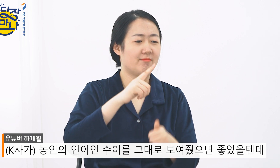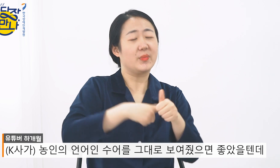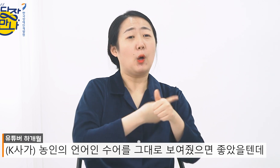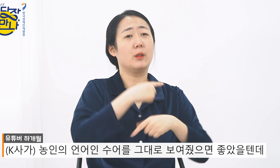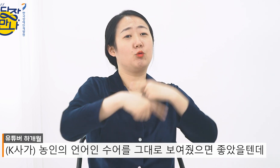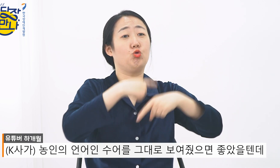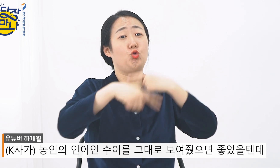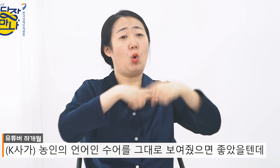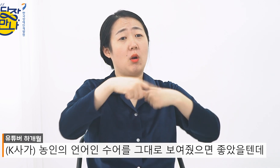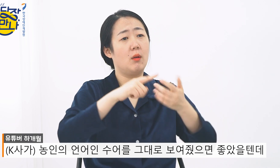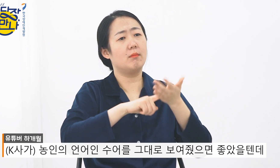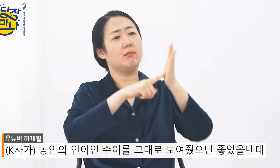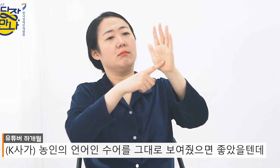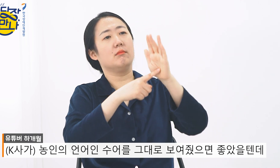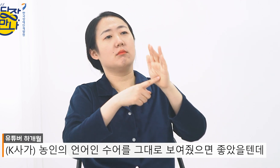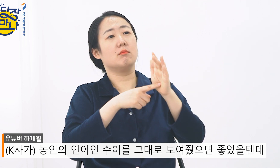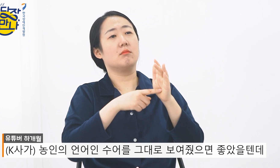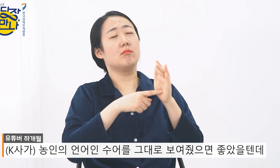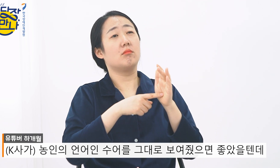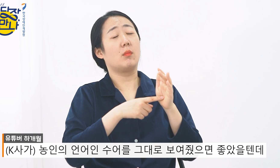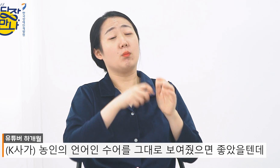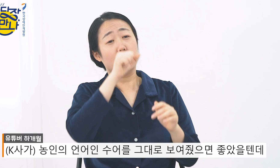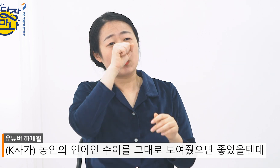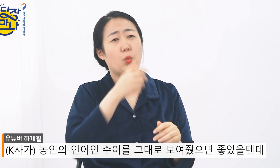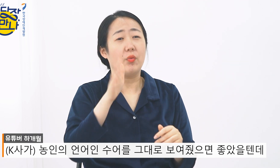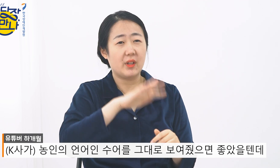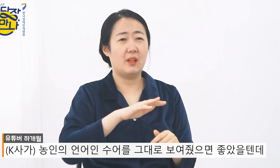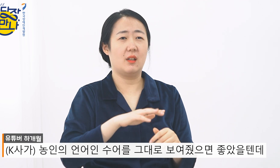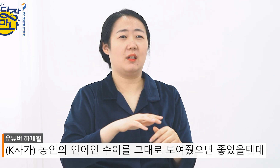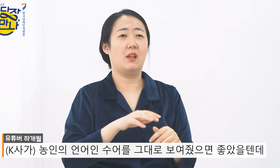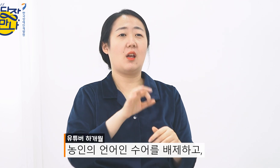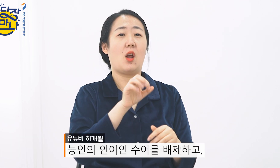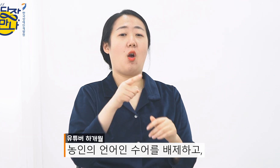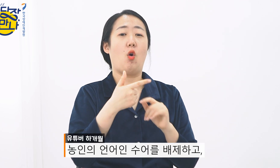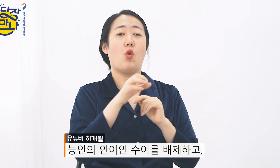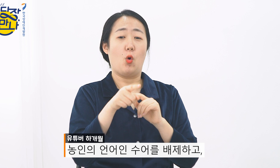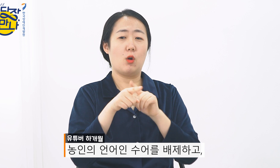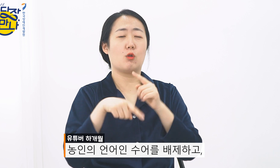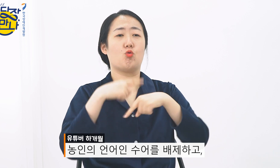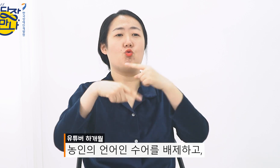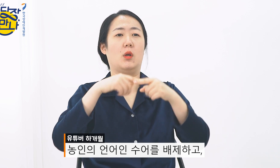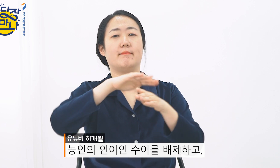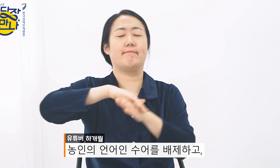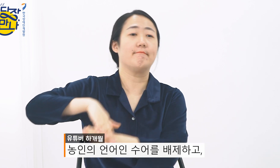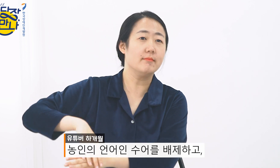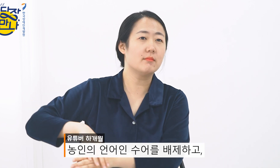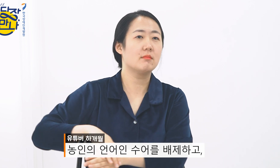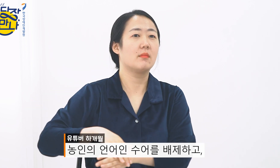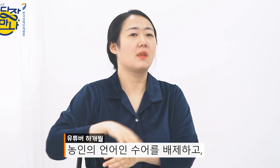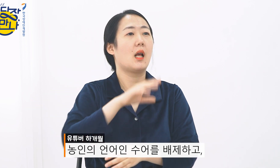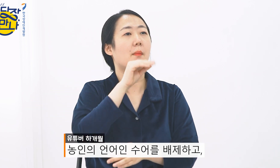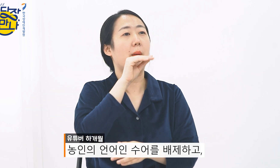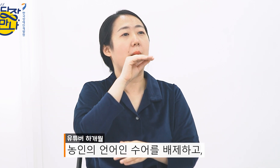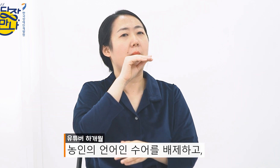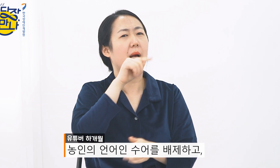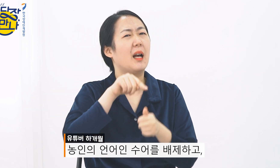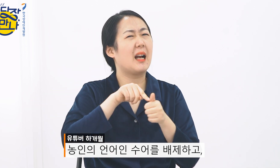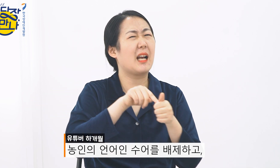수어를 자동적으로 번역을 한다거나 해서 보여줬으면 좋았을 텐데 우리의 언어를 완전히 배제를 하고